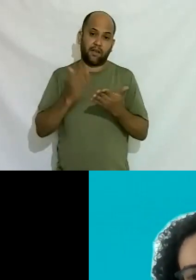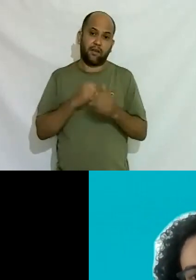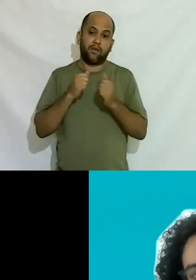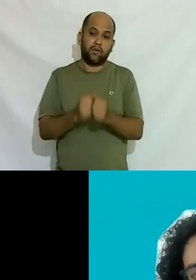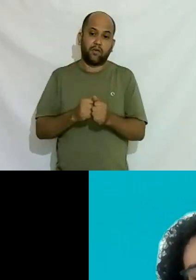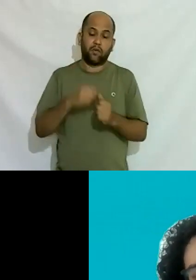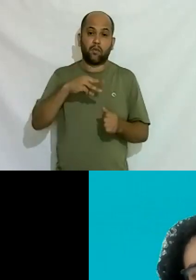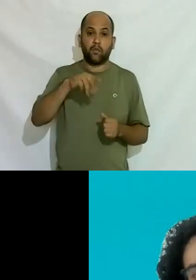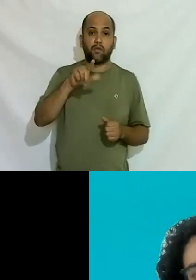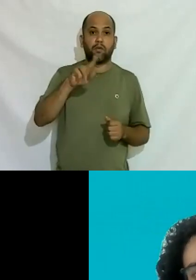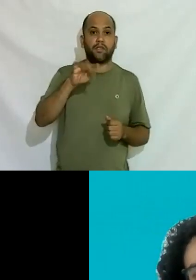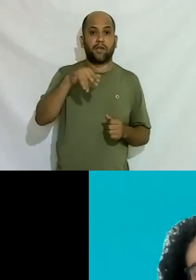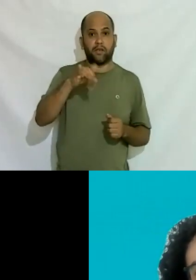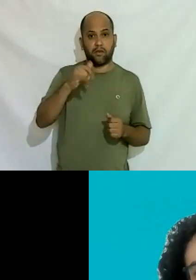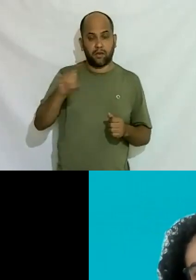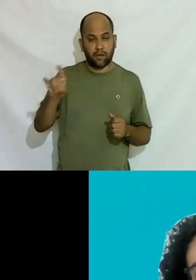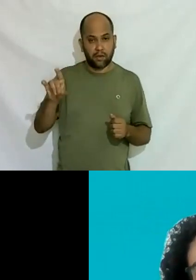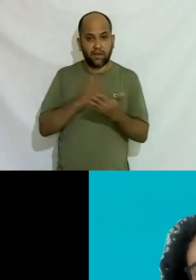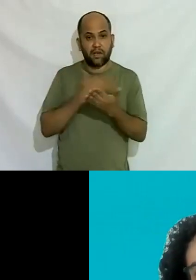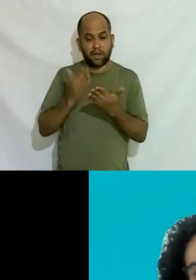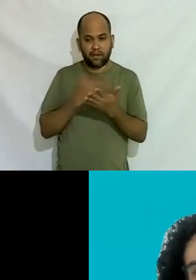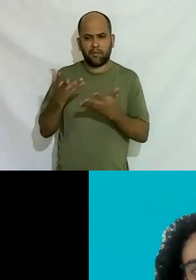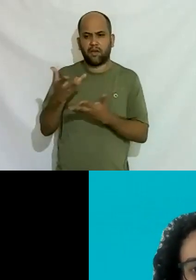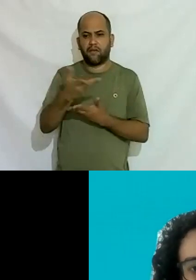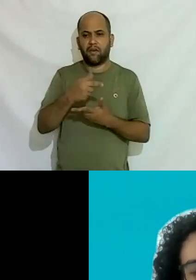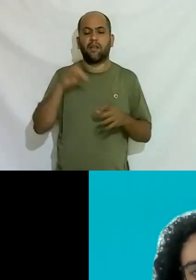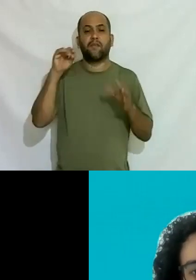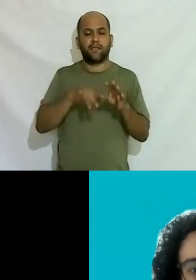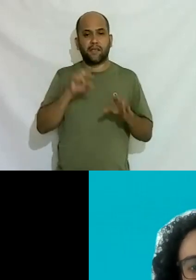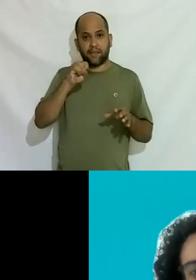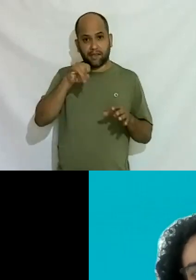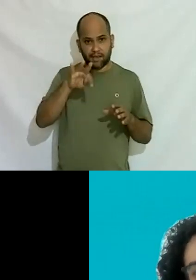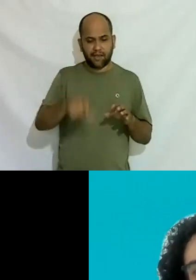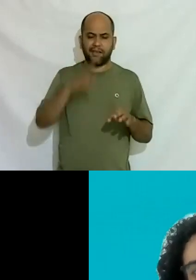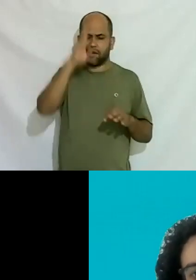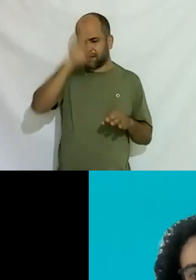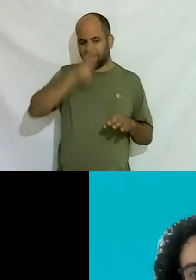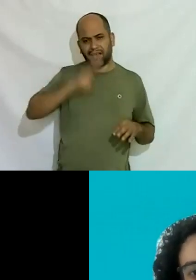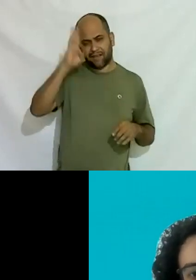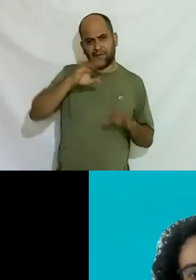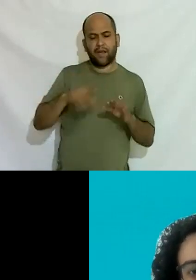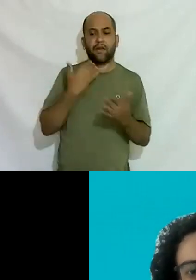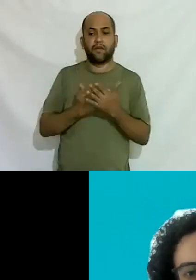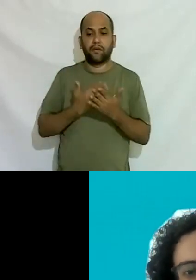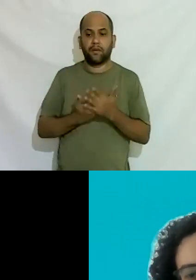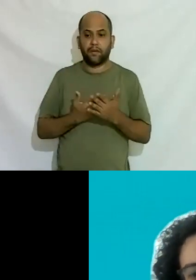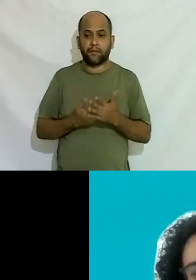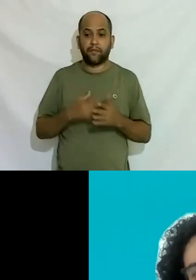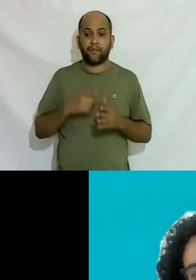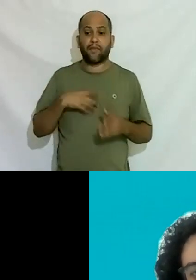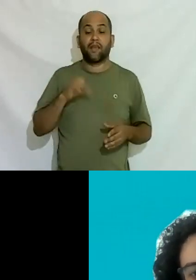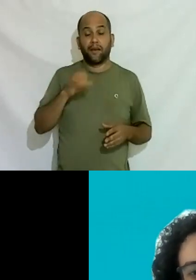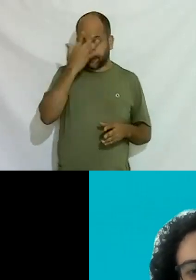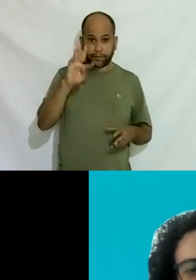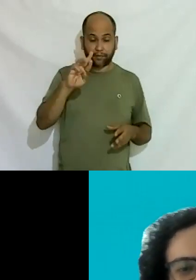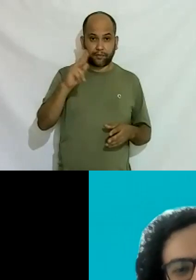eles fizemos uma cartilha maravilhosa chama agora vai se você está no site é de graça fica tudo de graça só ir lá e estudar quem for de RH pode ir